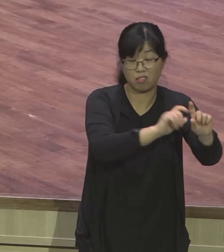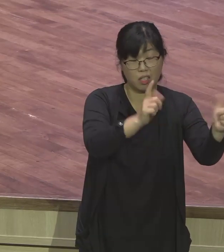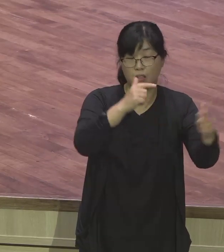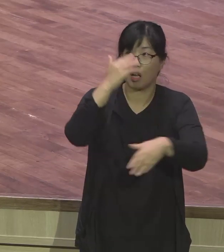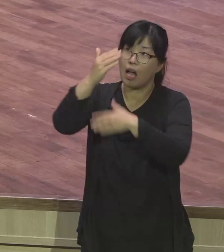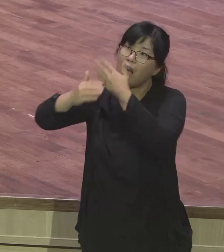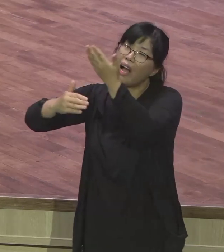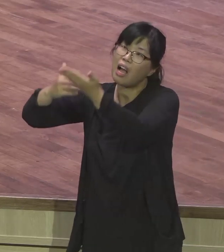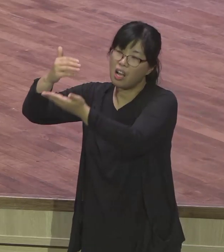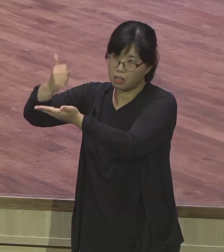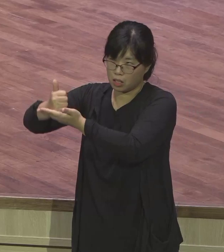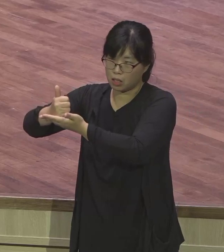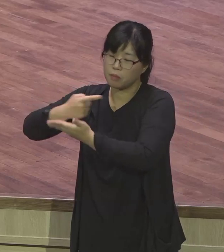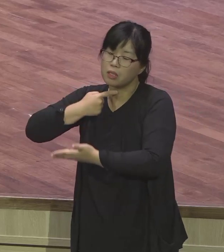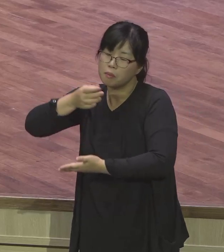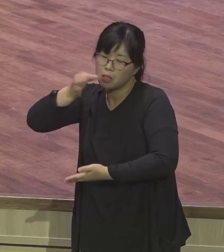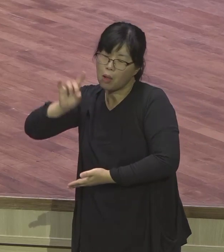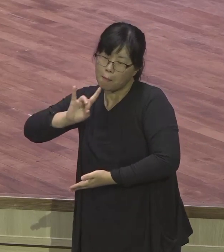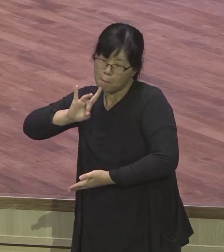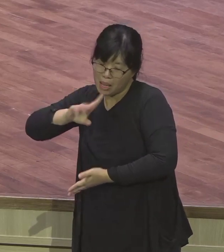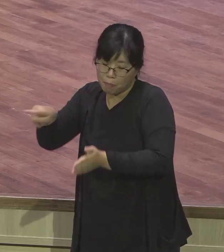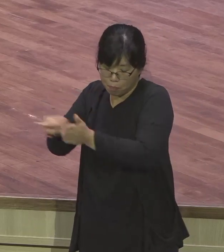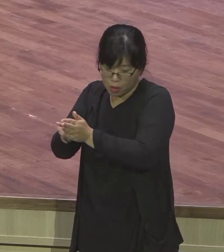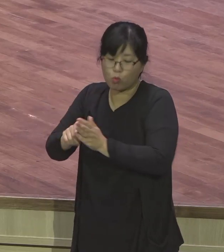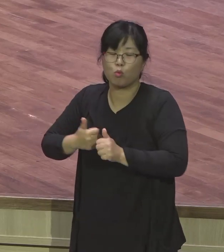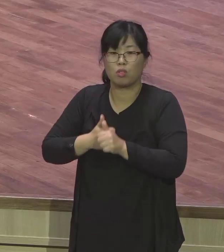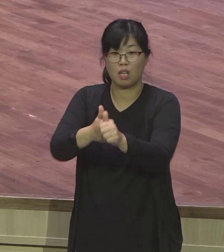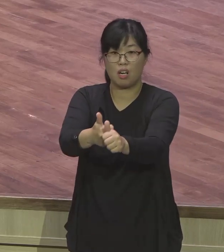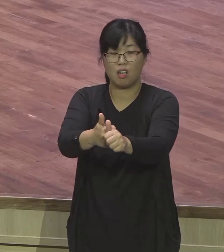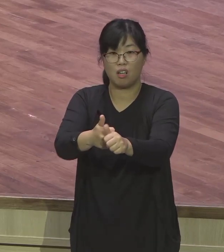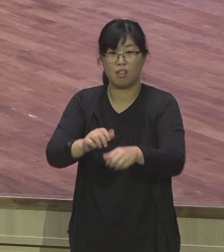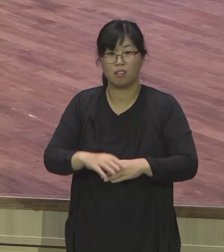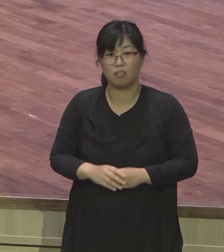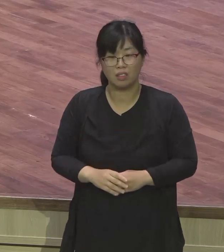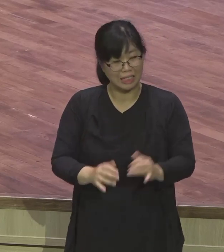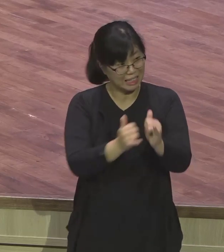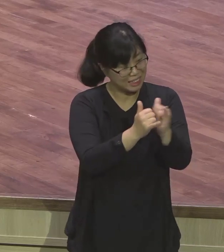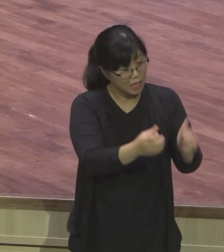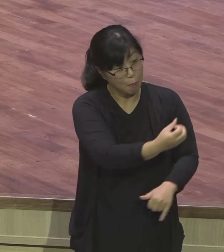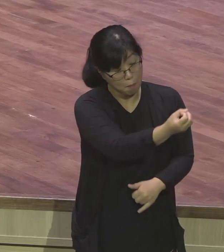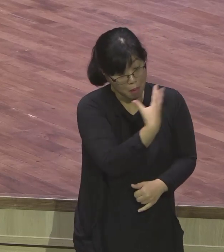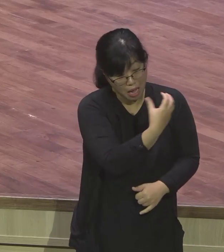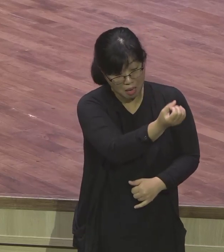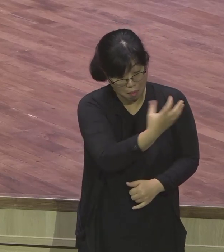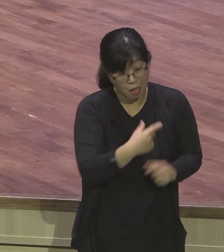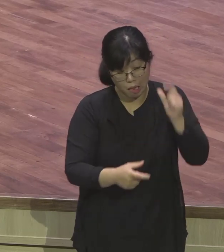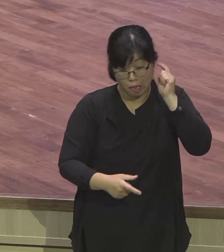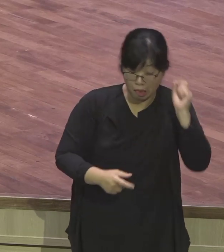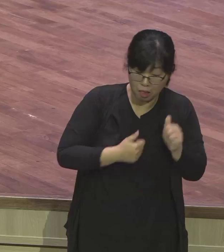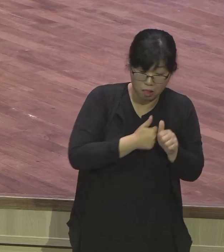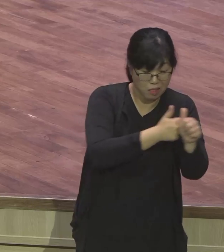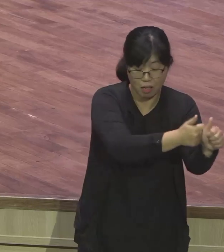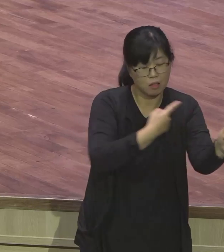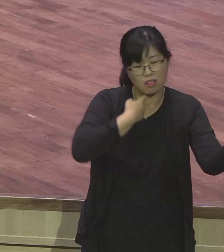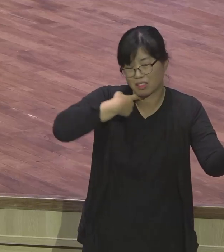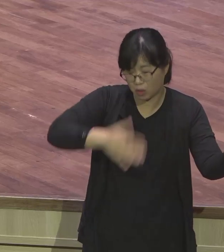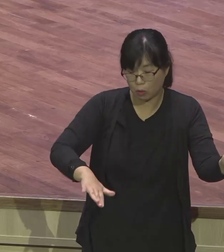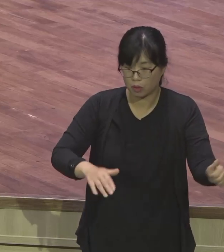적이 없고 무슨 내가 신학도하라 신학한 적이 없어요 사람 말 들은 적 없어요 기도하면 하나님이 말씀하세요